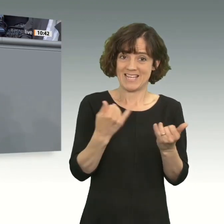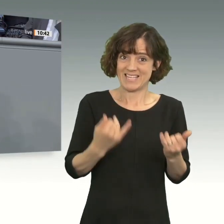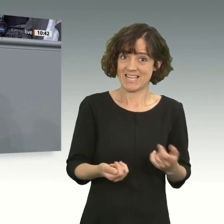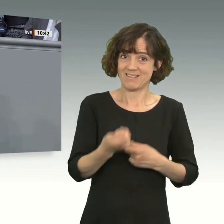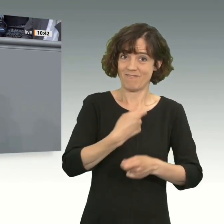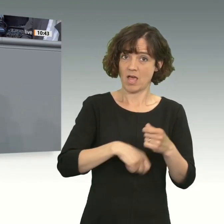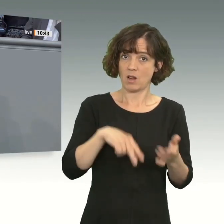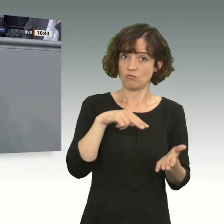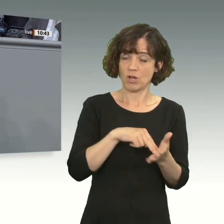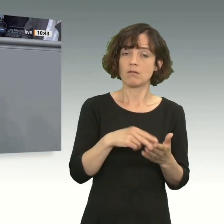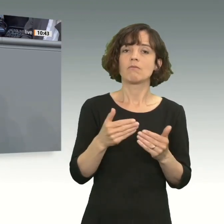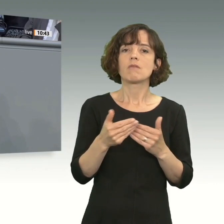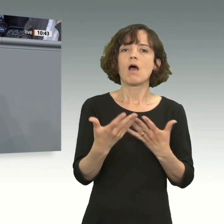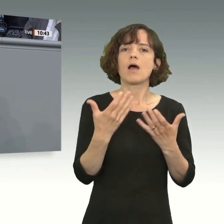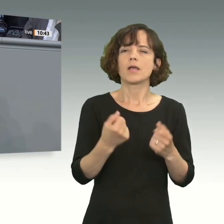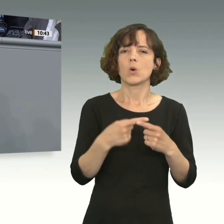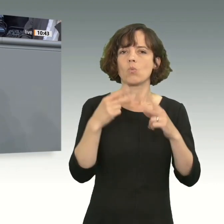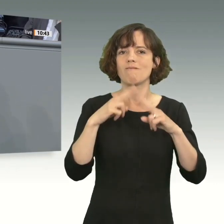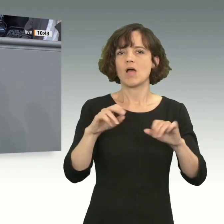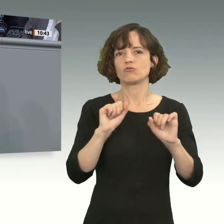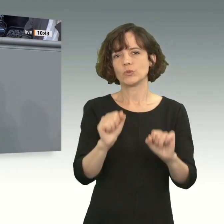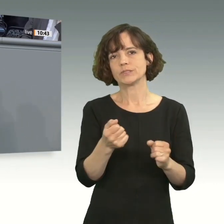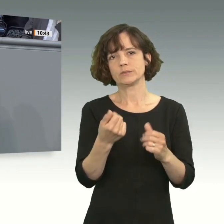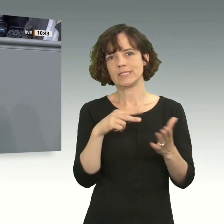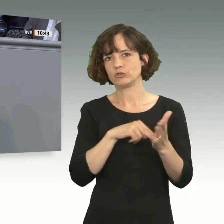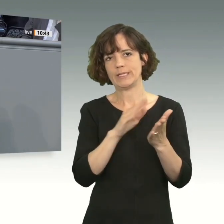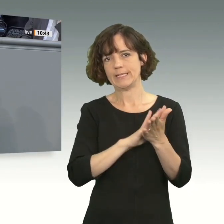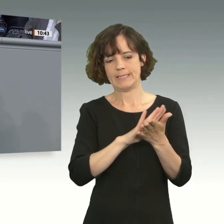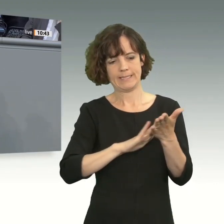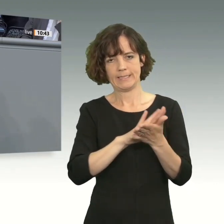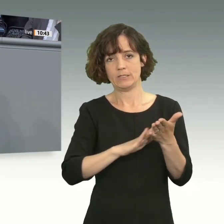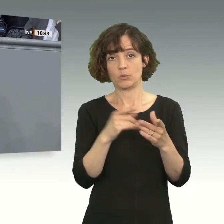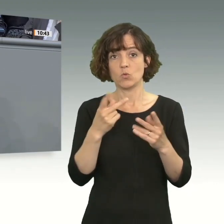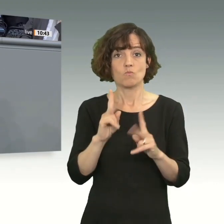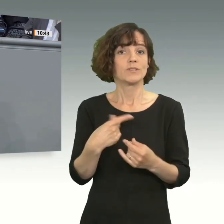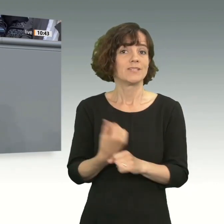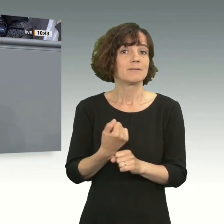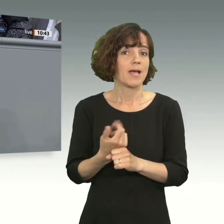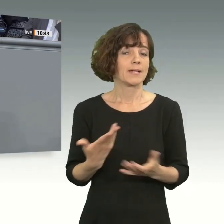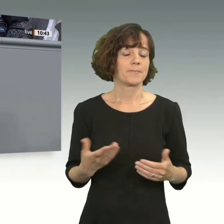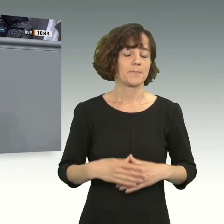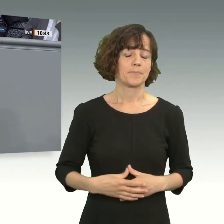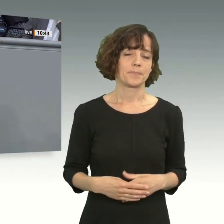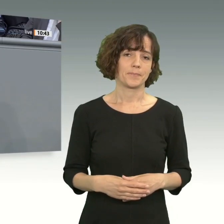Verhandlungsstand Nachhaltigkeit und Waldschutz nicht festgehalten ist. Es gibt dringend Handlungsbedarf.